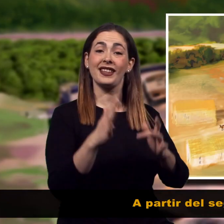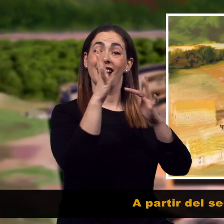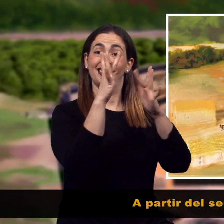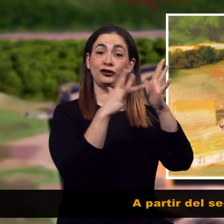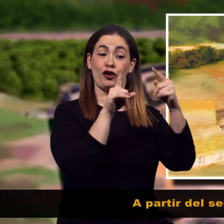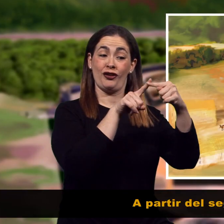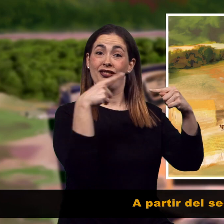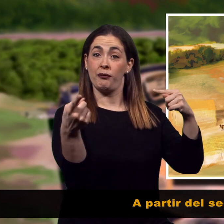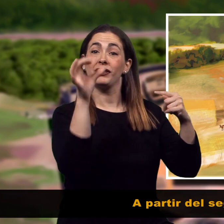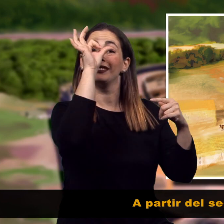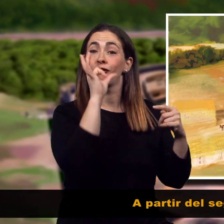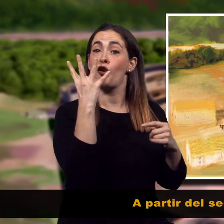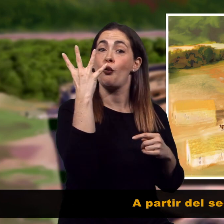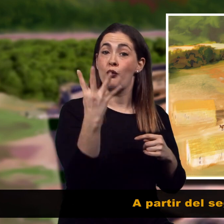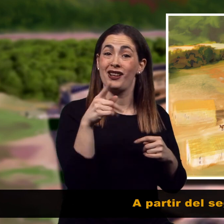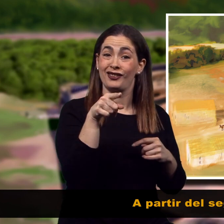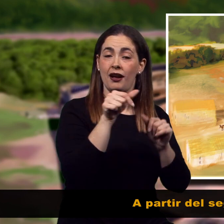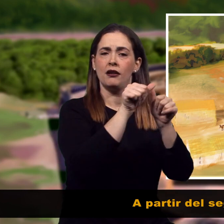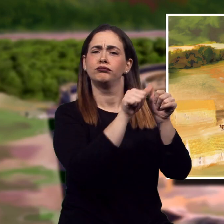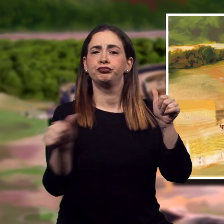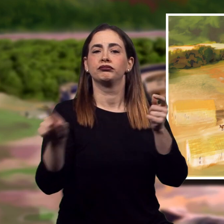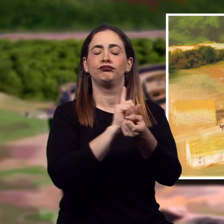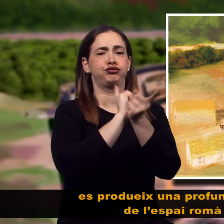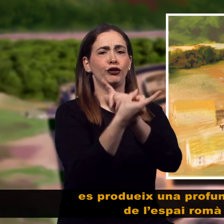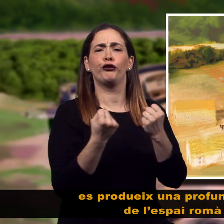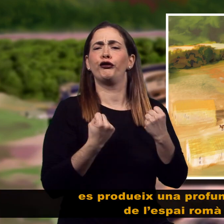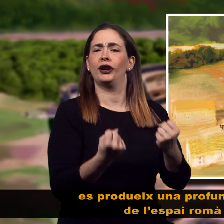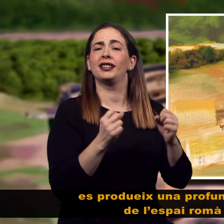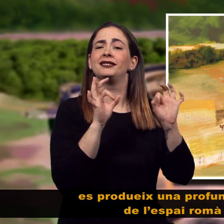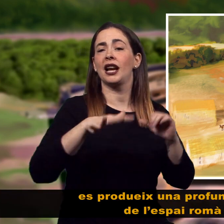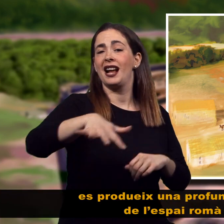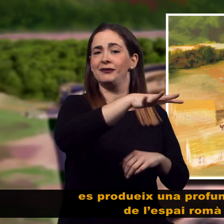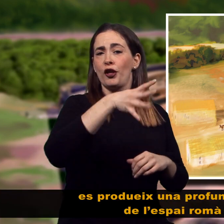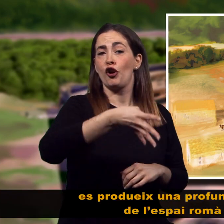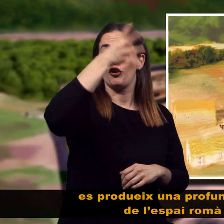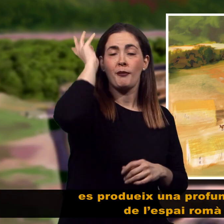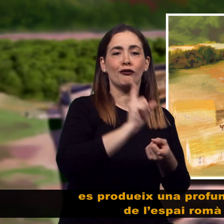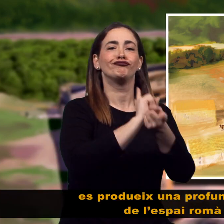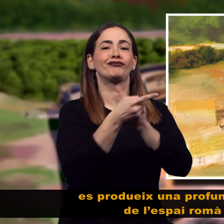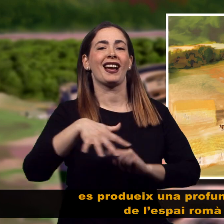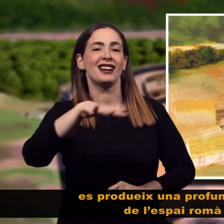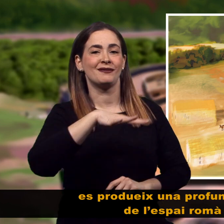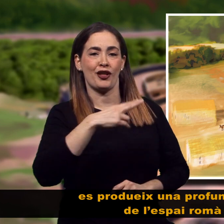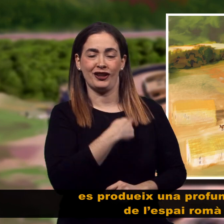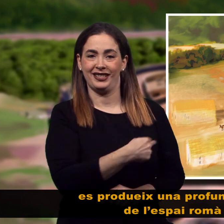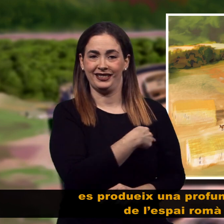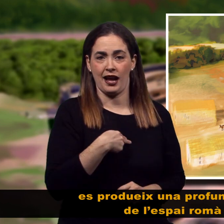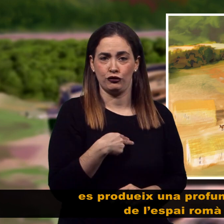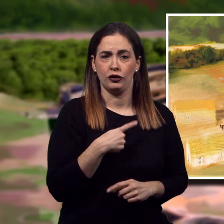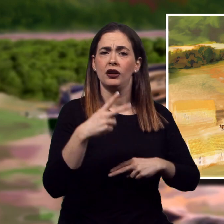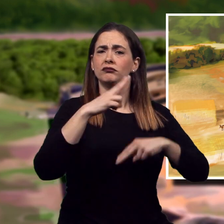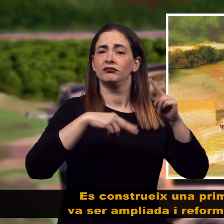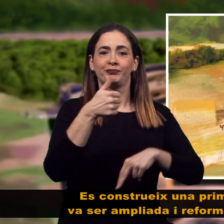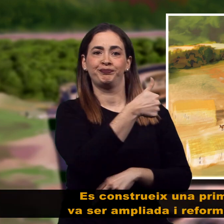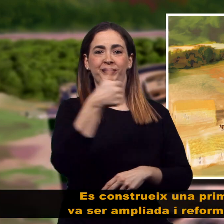A partir del segle IV després de Crist, es produeix una profunda transformació de l'espai romà en cristià. Es